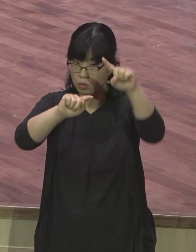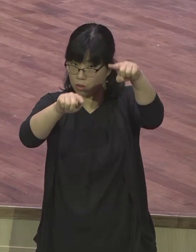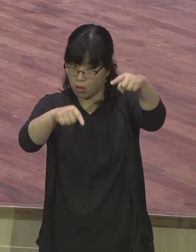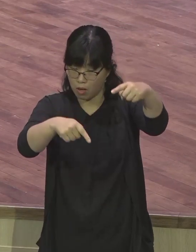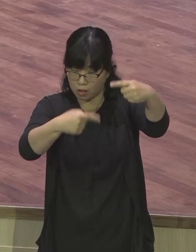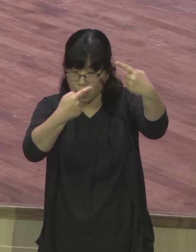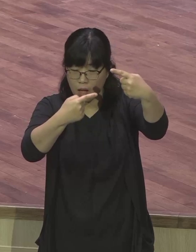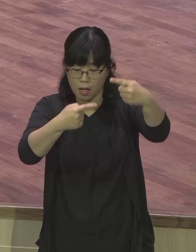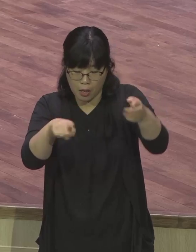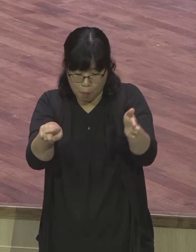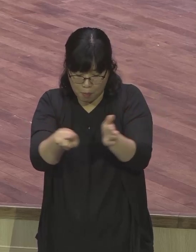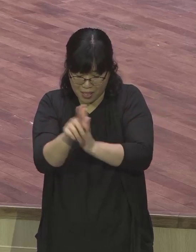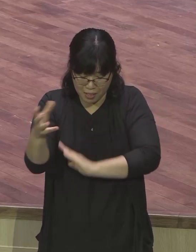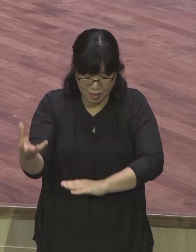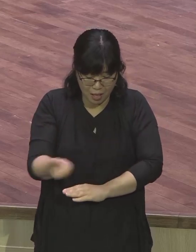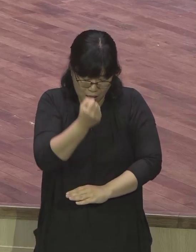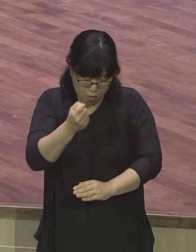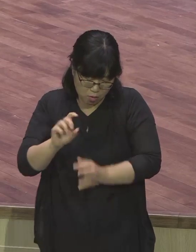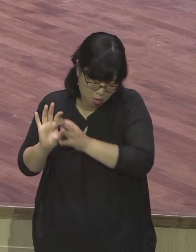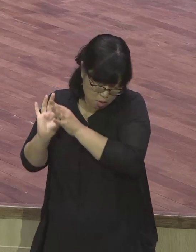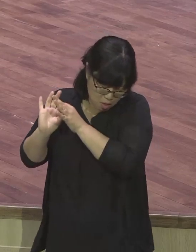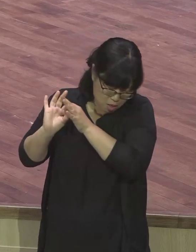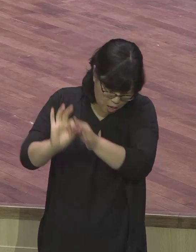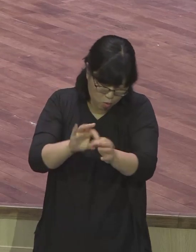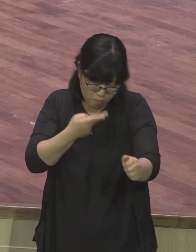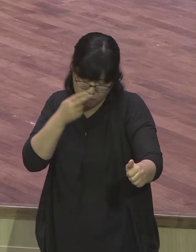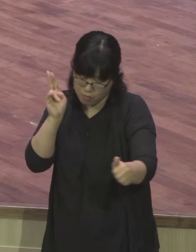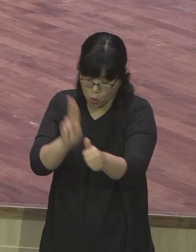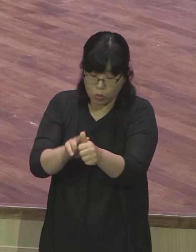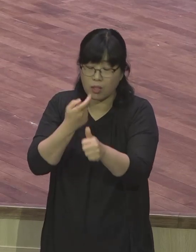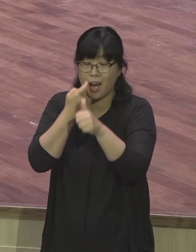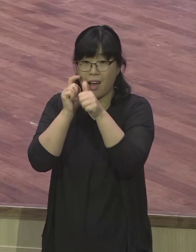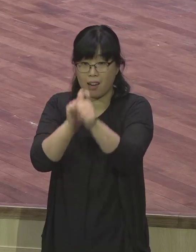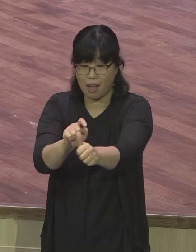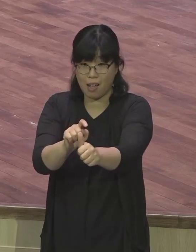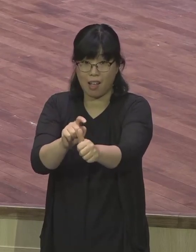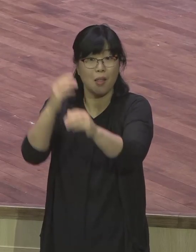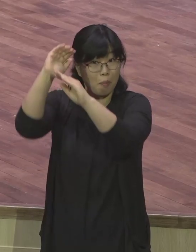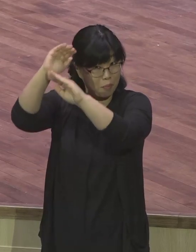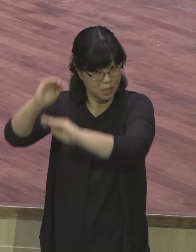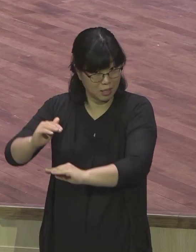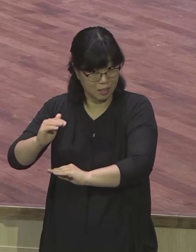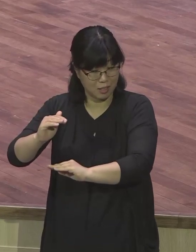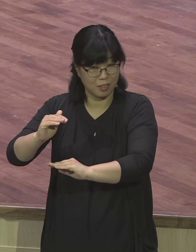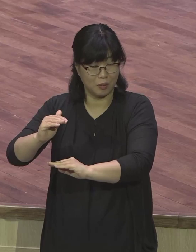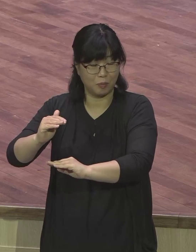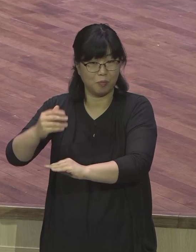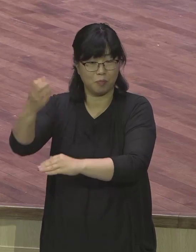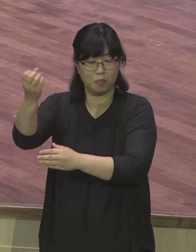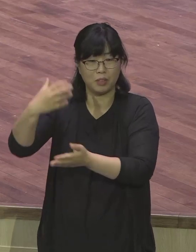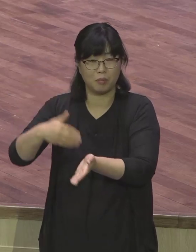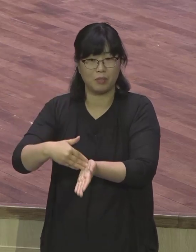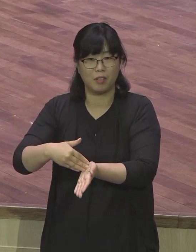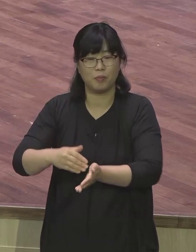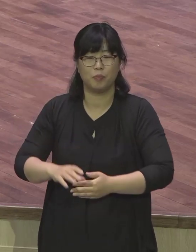말씀을 주셨습니다 그 원단의 말씀이 선포되어지고 매주 주시는 강단의 말씀을 따라서